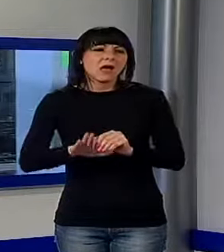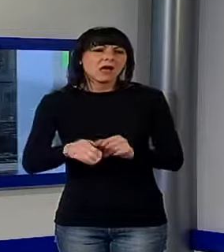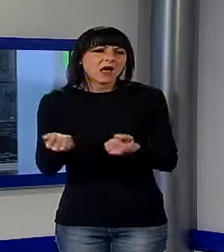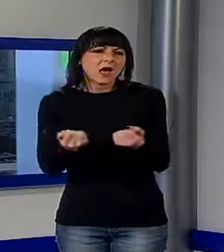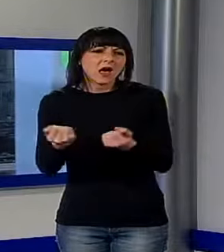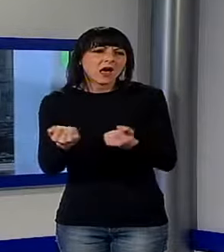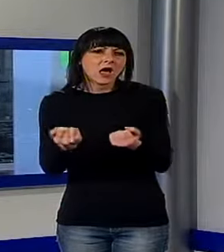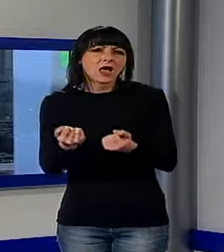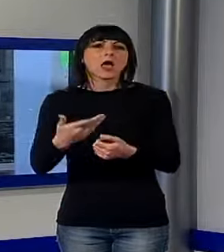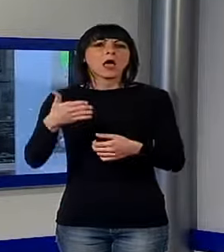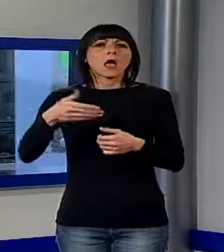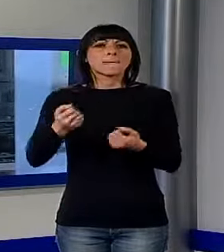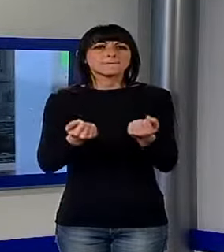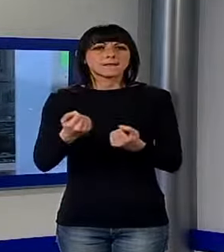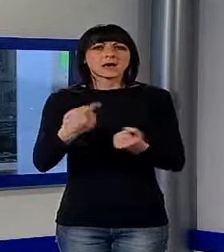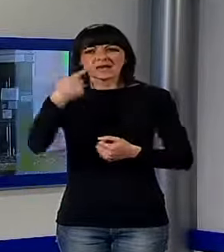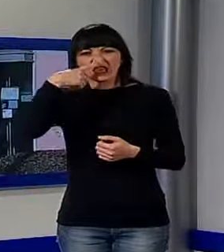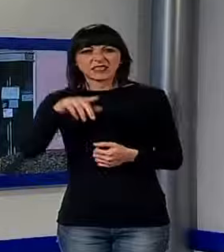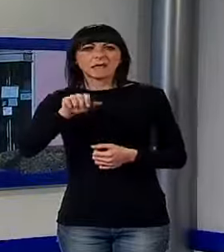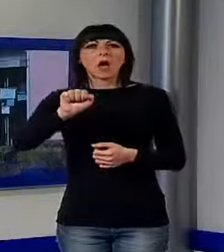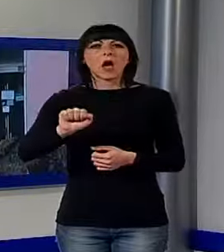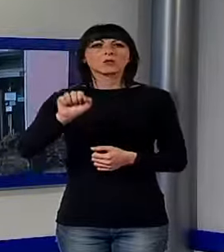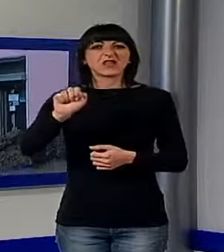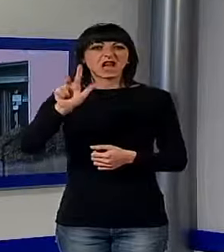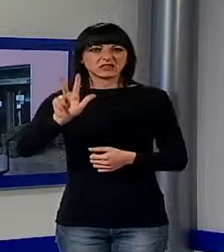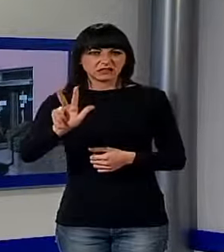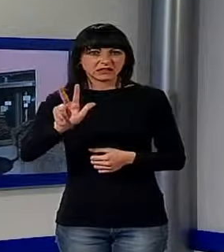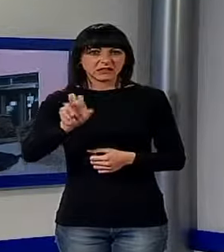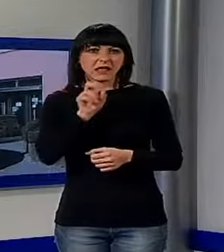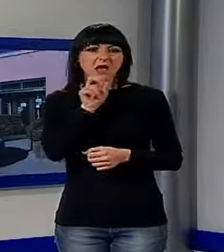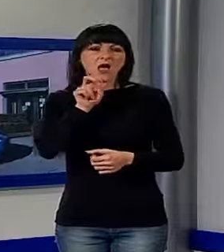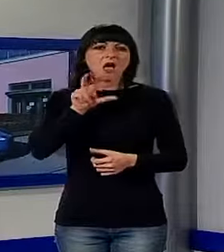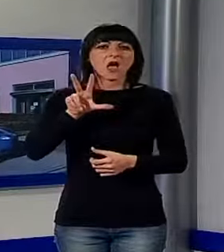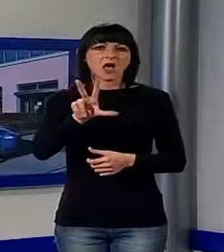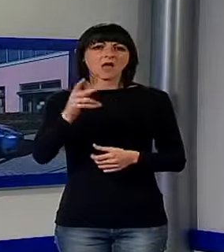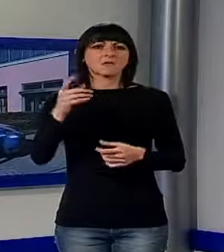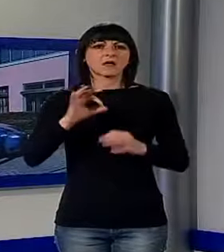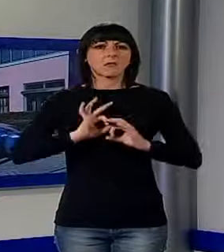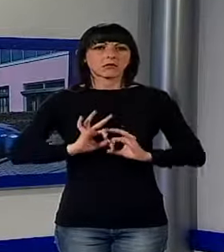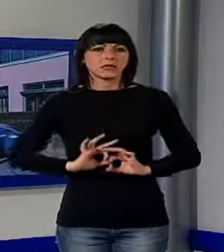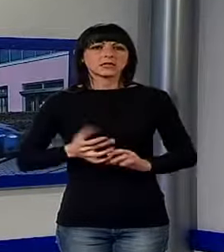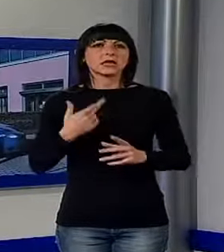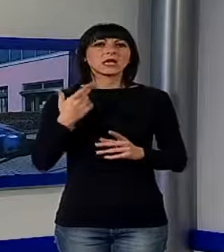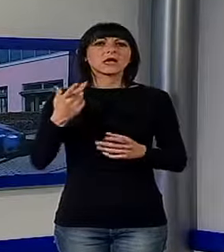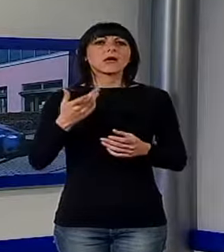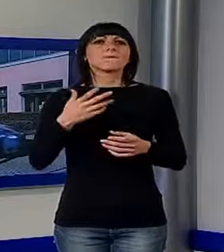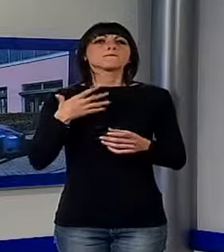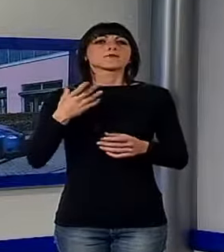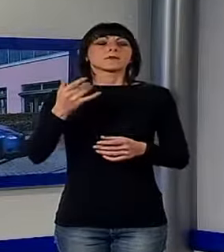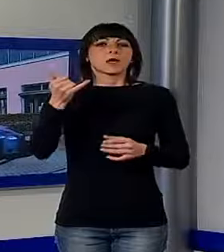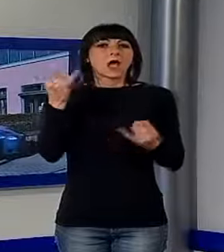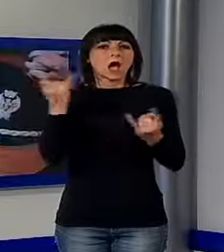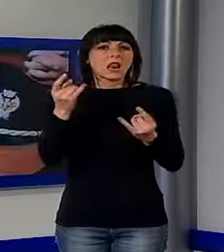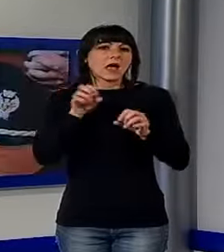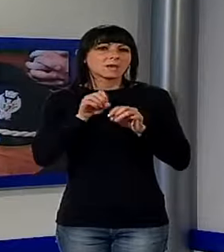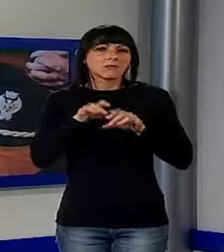imboccato la 12. Scattato l'allarme e diffuso il numero di targa dell'auto, l'attenzione si è concentrata sull'autostrada e così